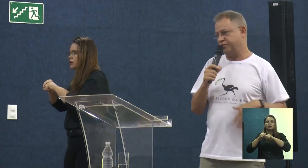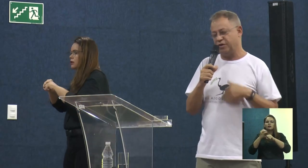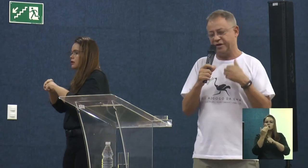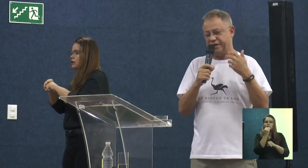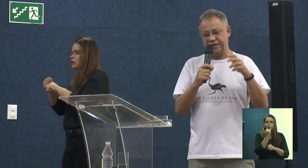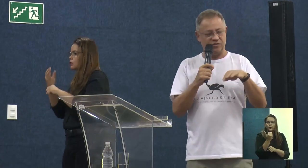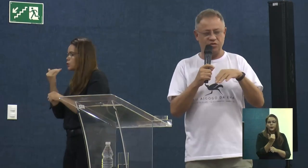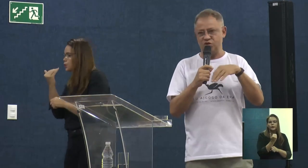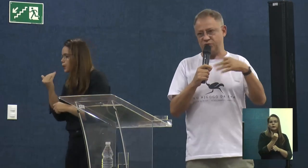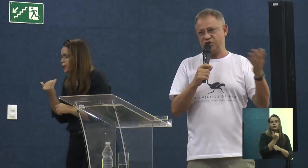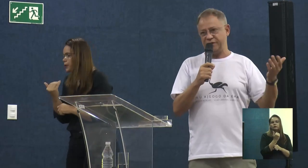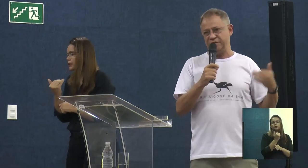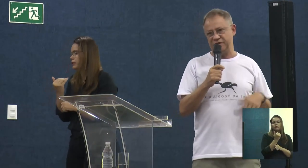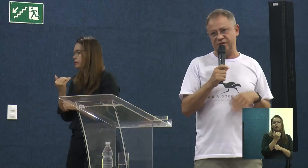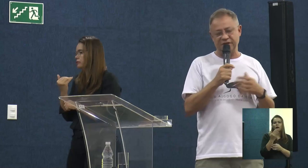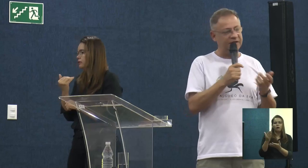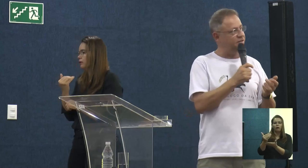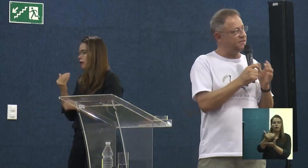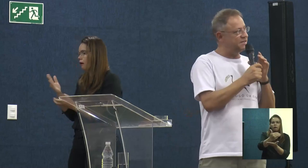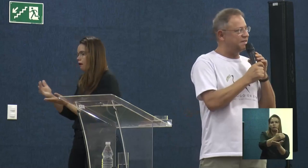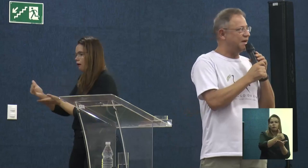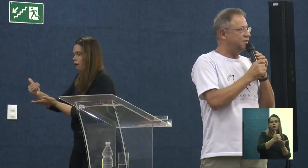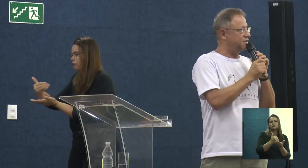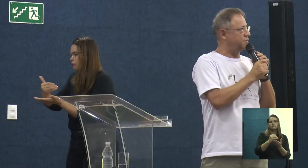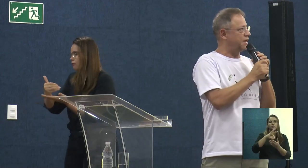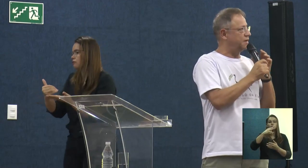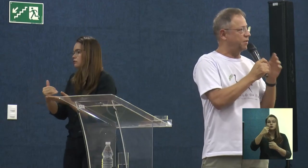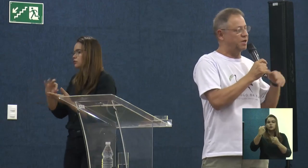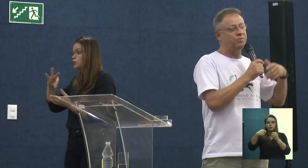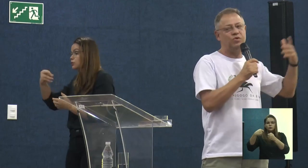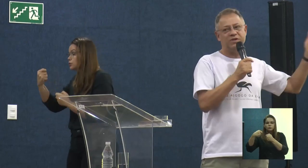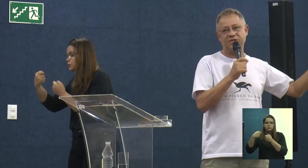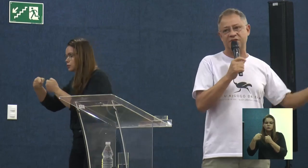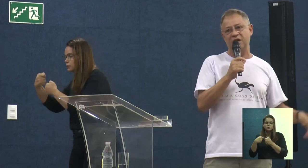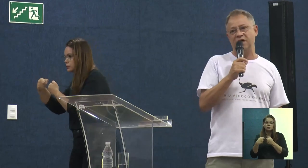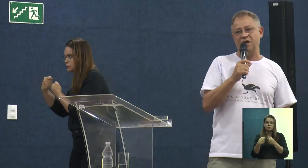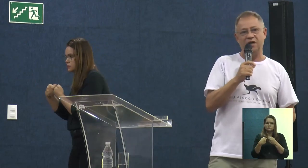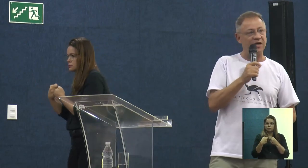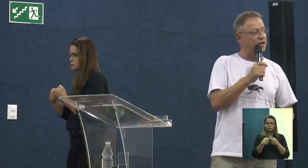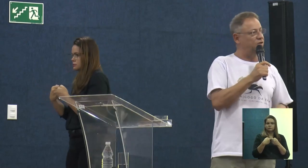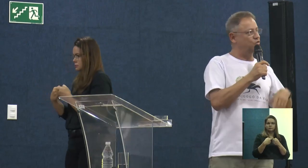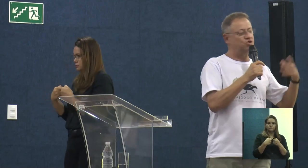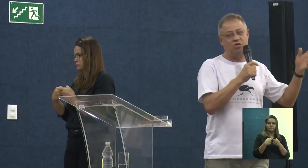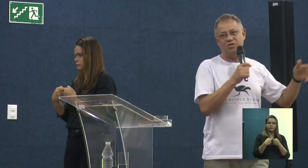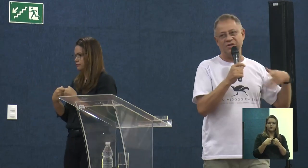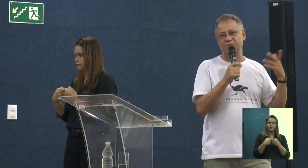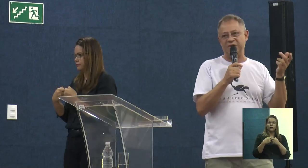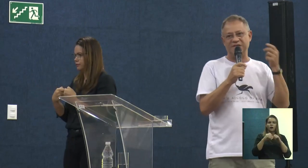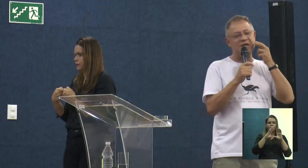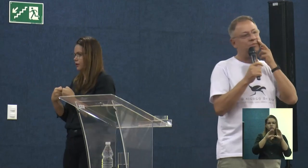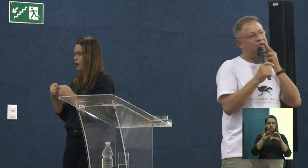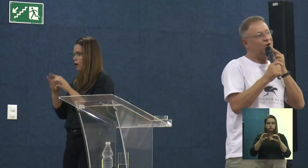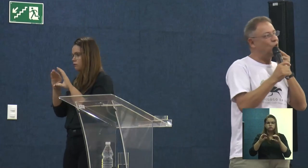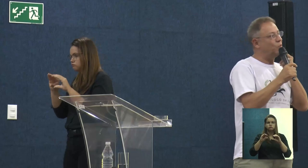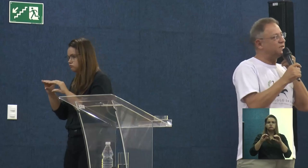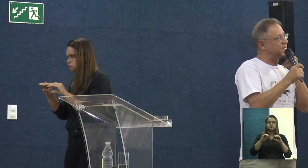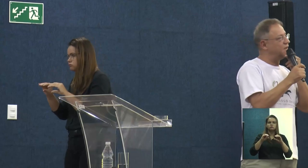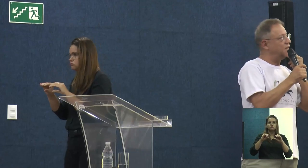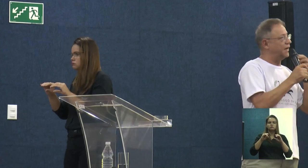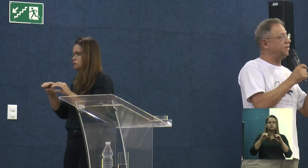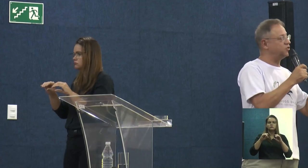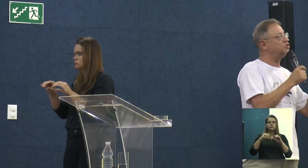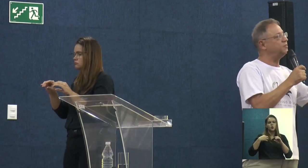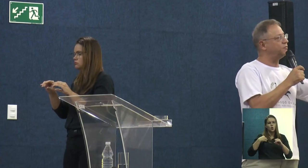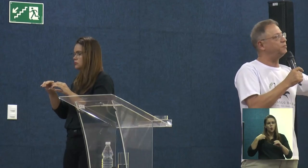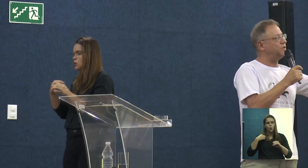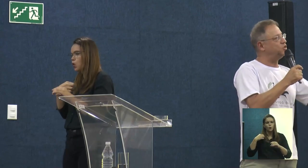todo tipo de necessidades para repor as colchões, por exemplo, roupas.